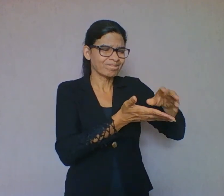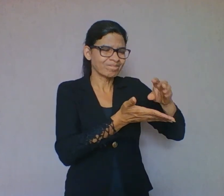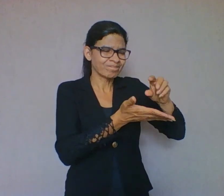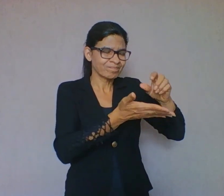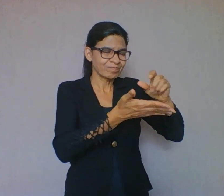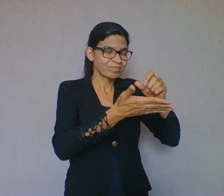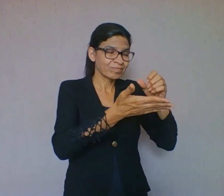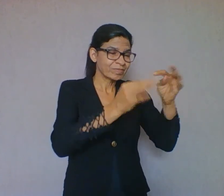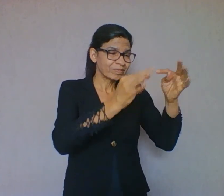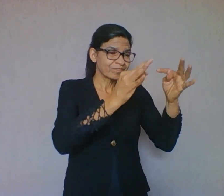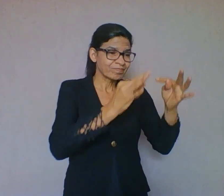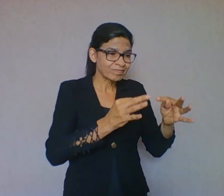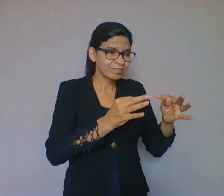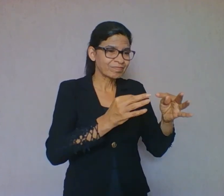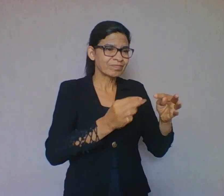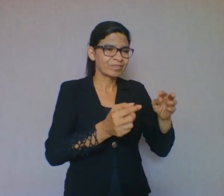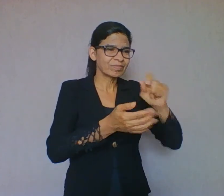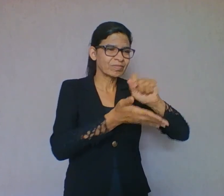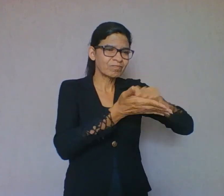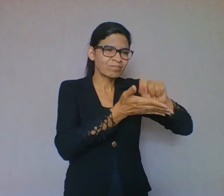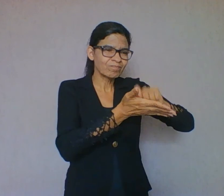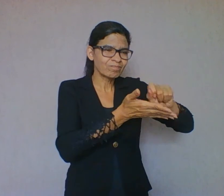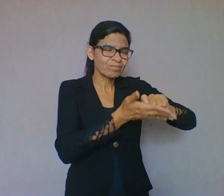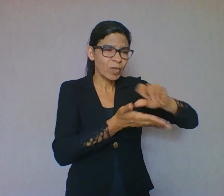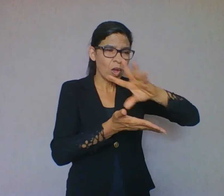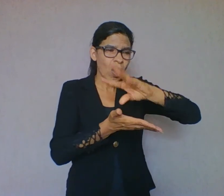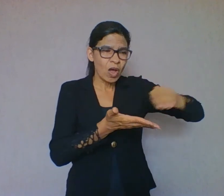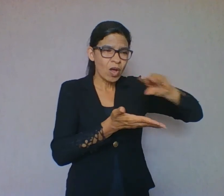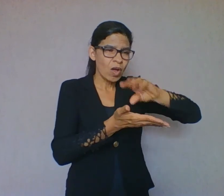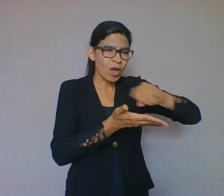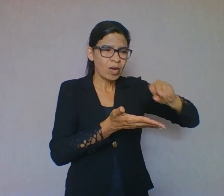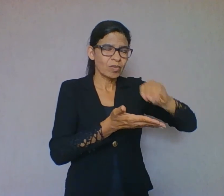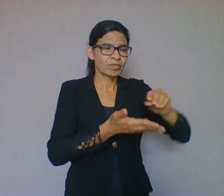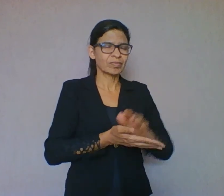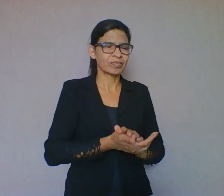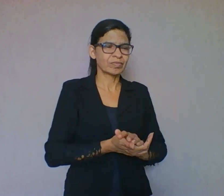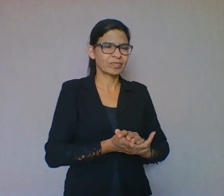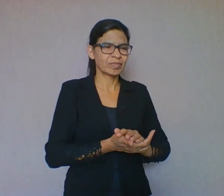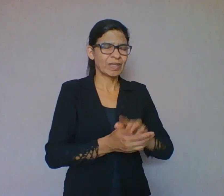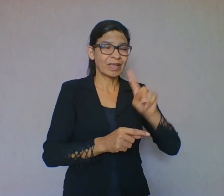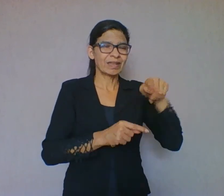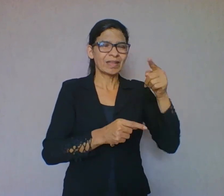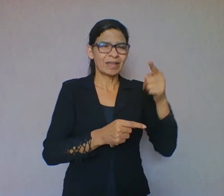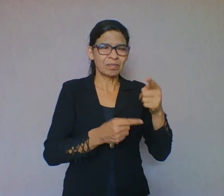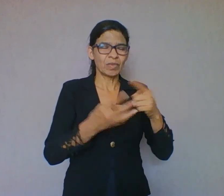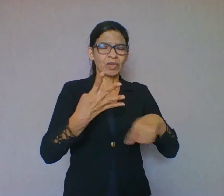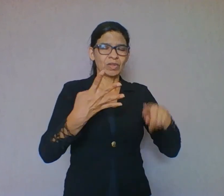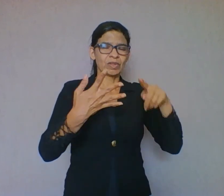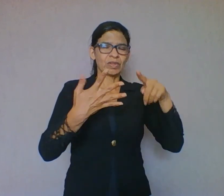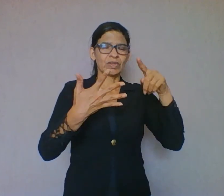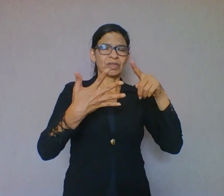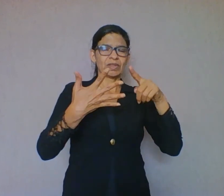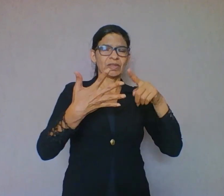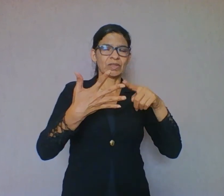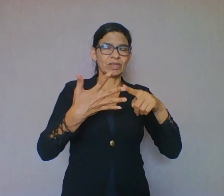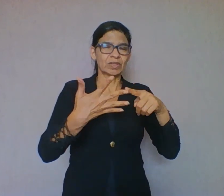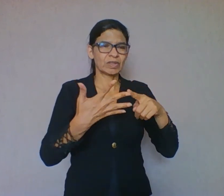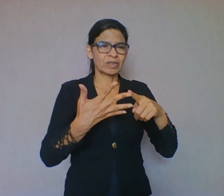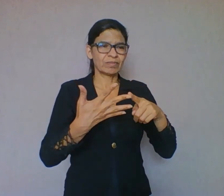registrar essa síntese. Depois, troca de impressões a respeito do texto lido.